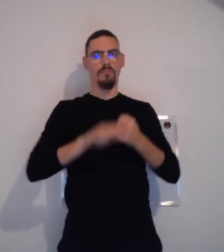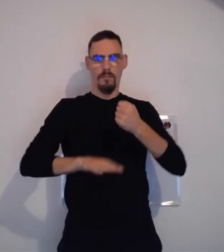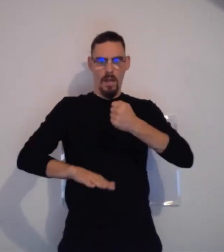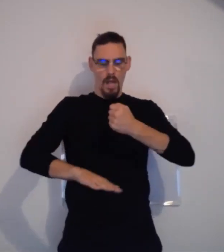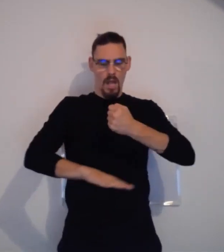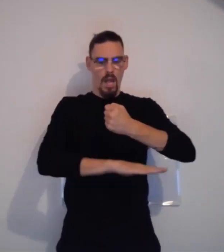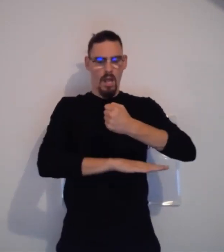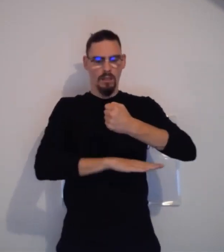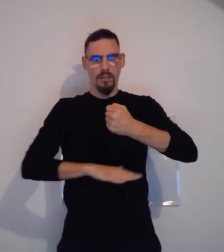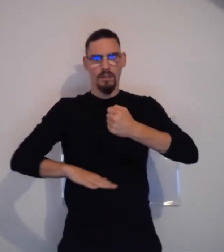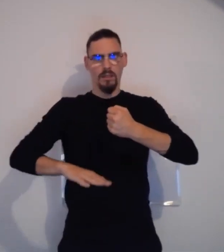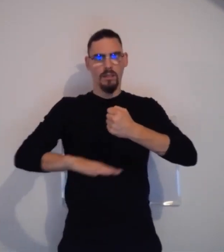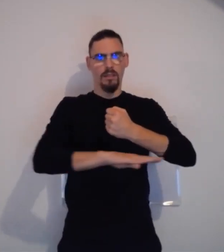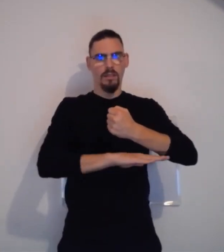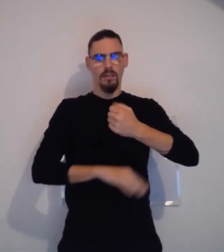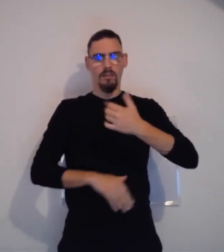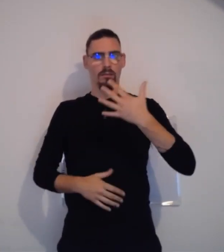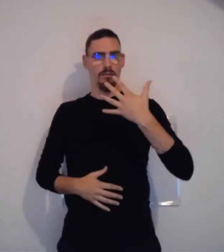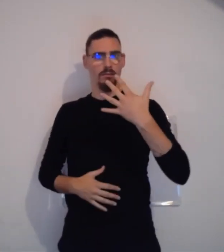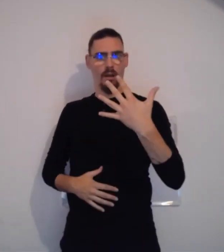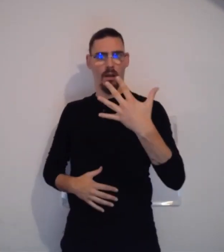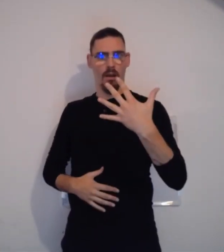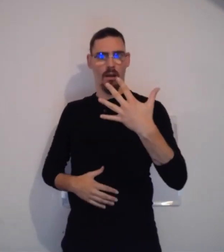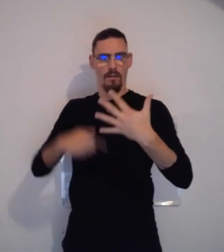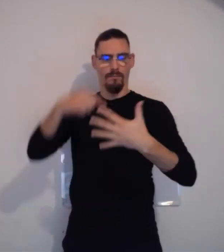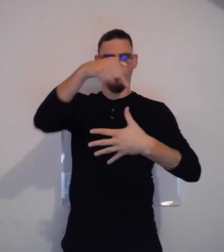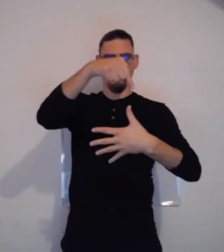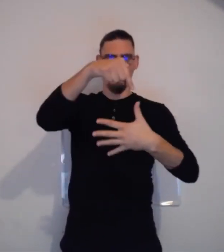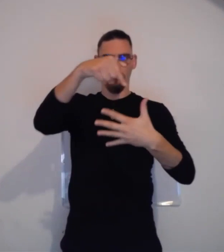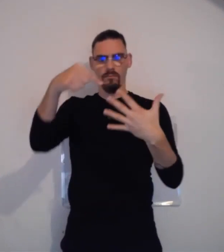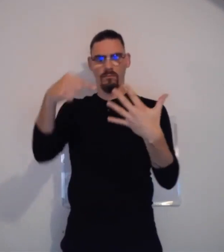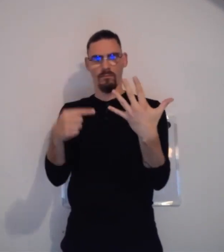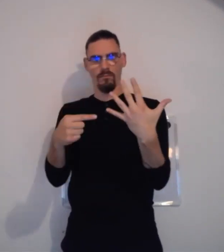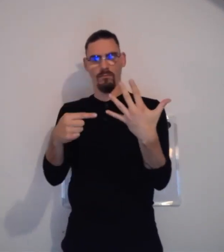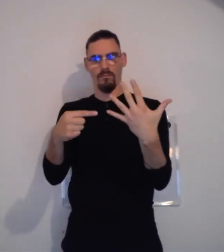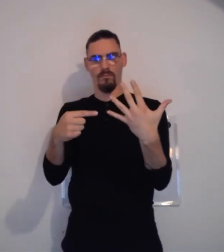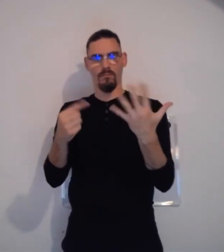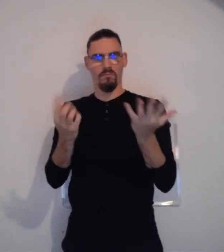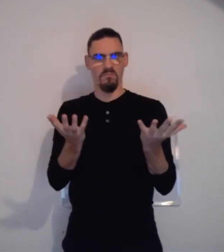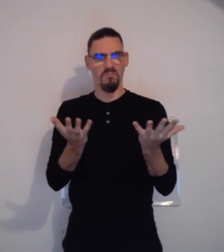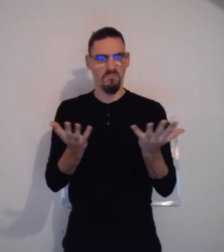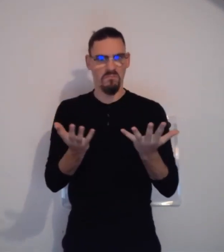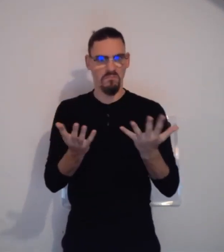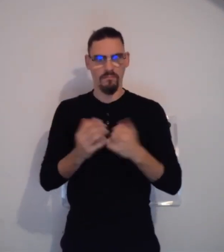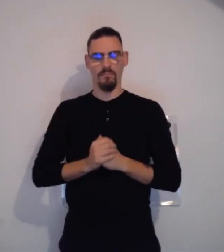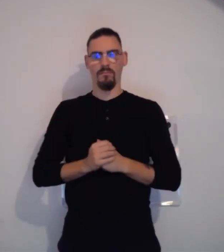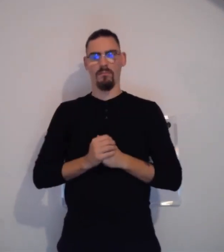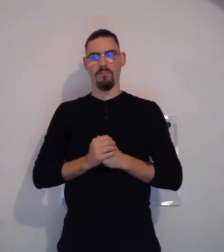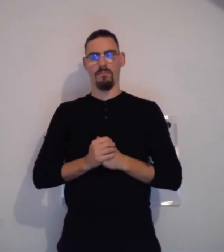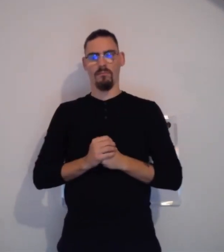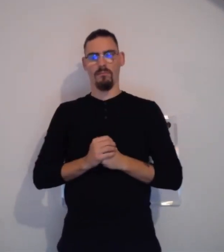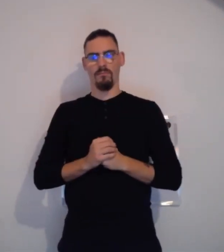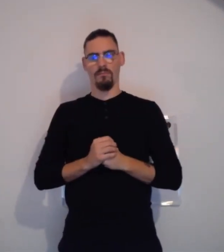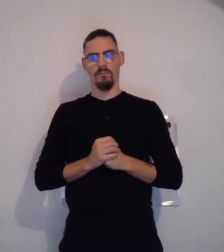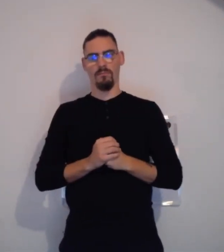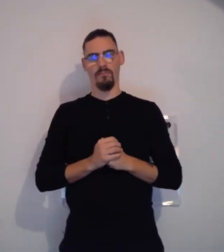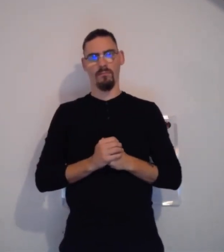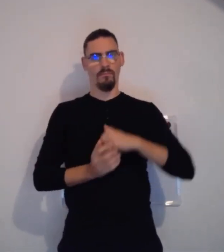sensibilisation, quelques petits termes vraiment de base. Mais ce qu'il faut savoir, c'est qu'en langue des signes, il existe cinq